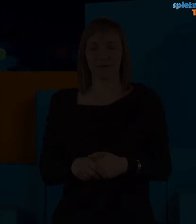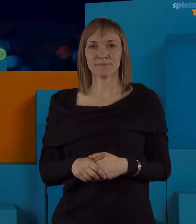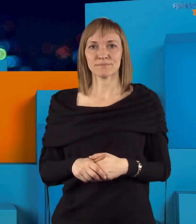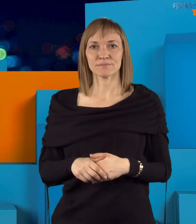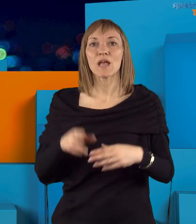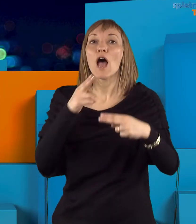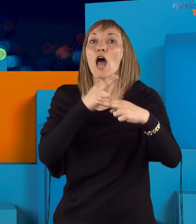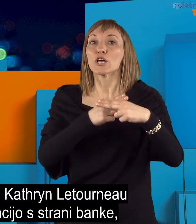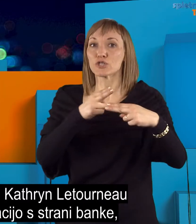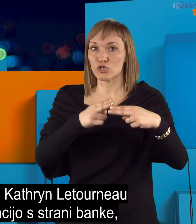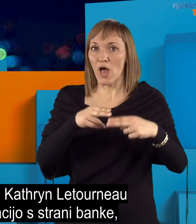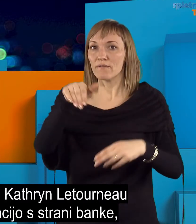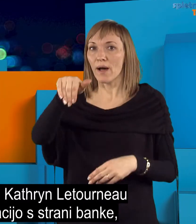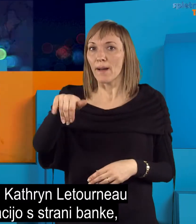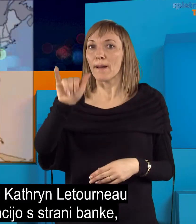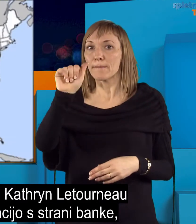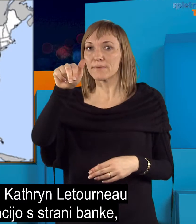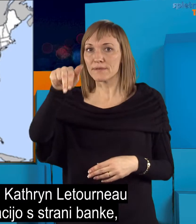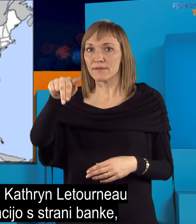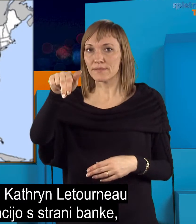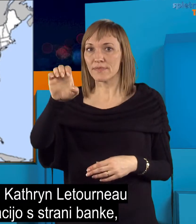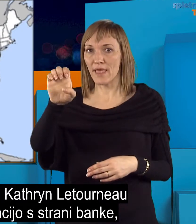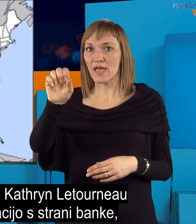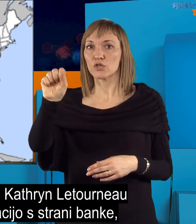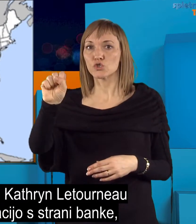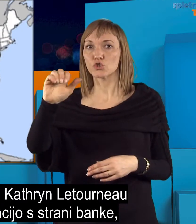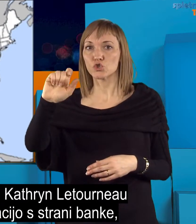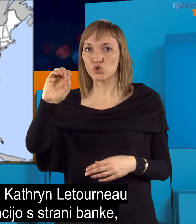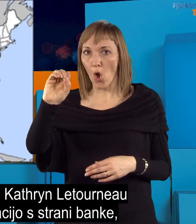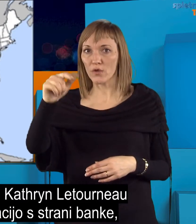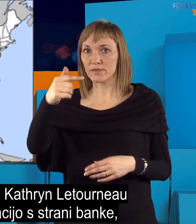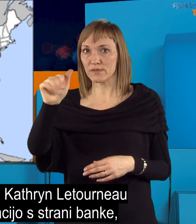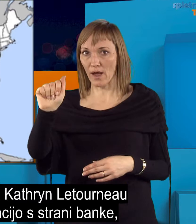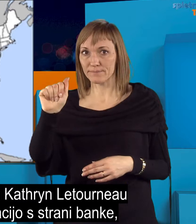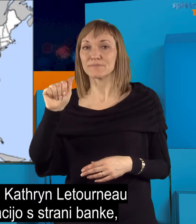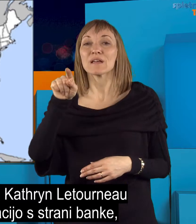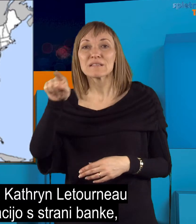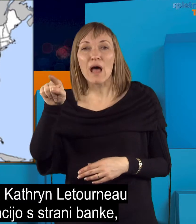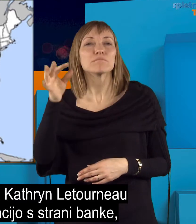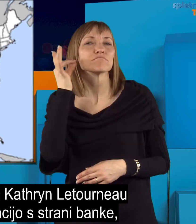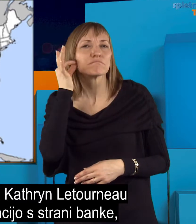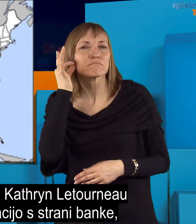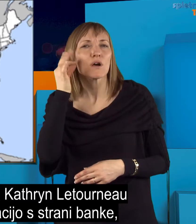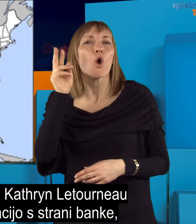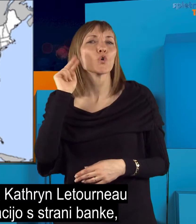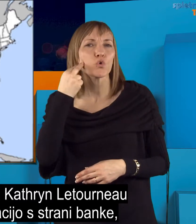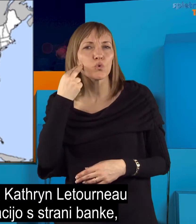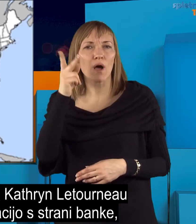V Minnesota je gluha Catherine Letourneau doživela diskriminacijo strani banke,